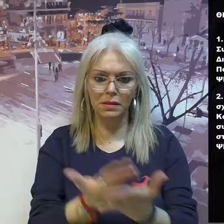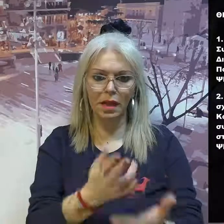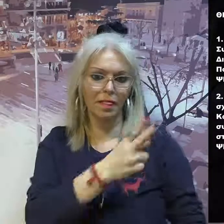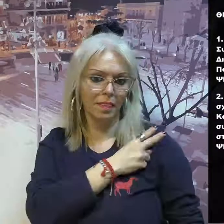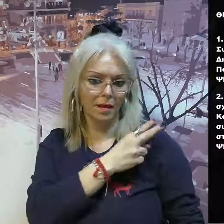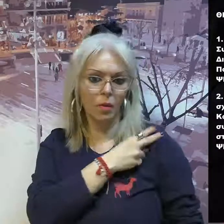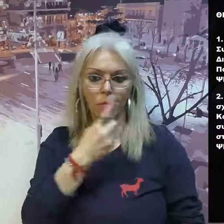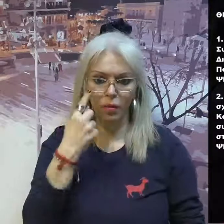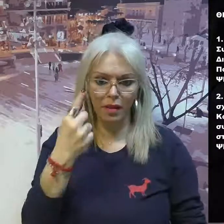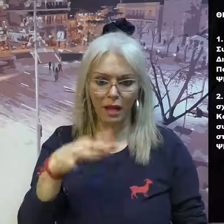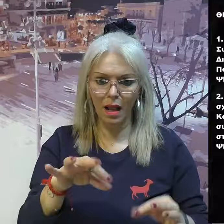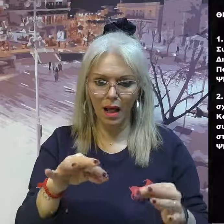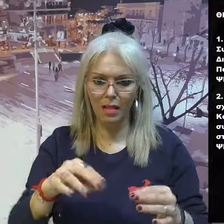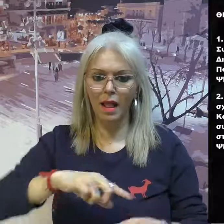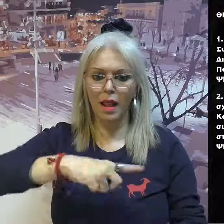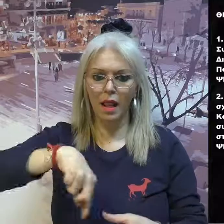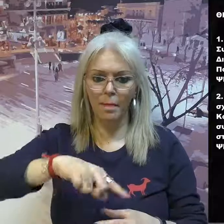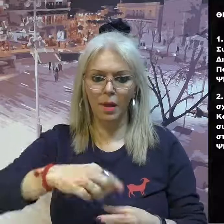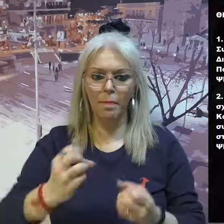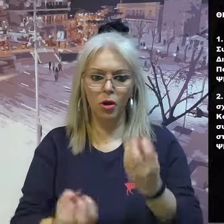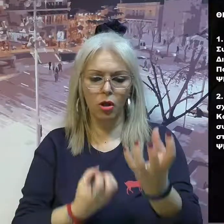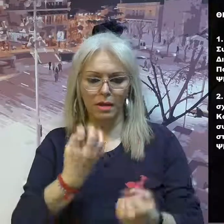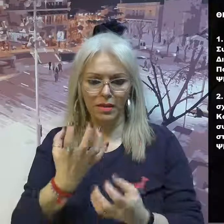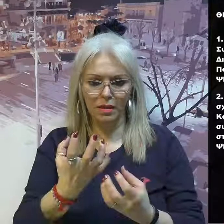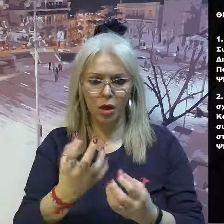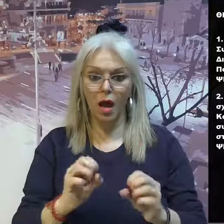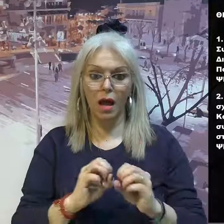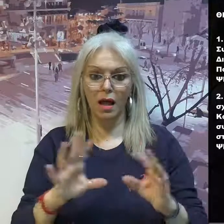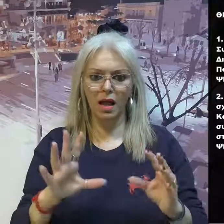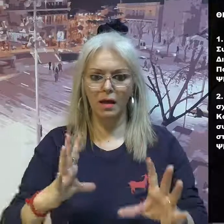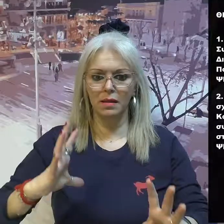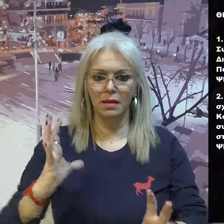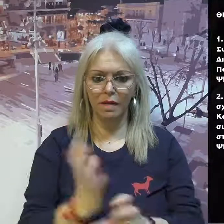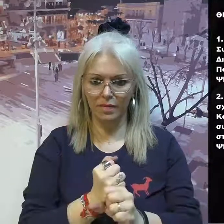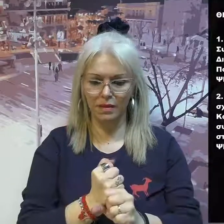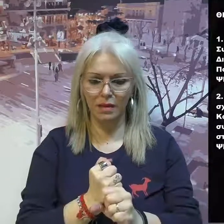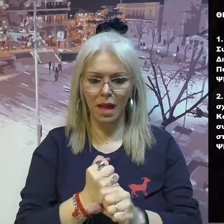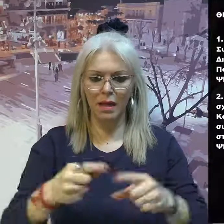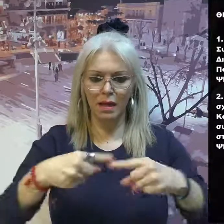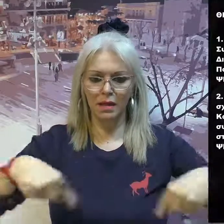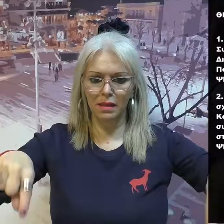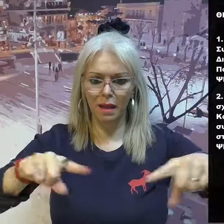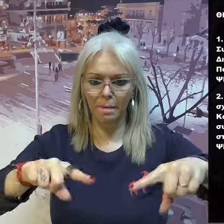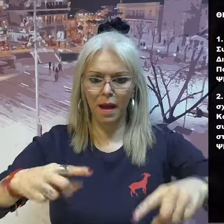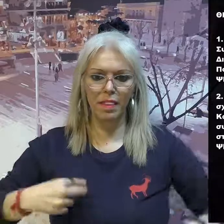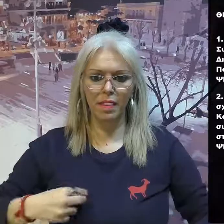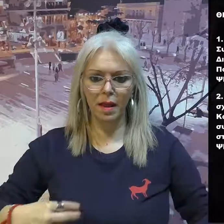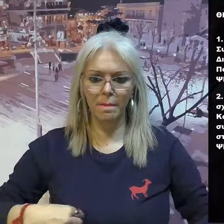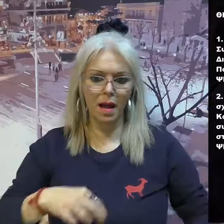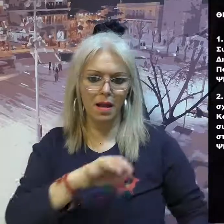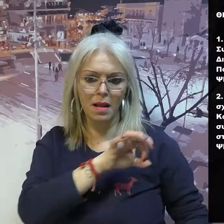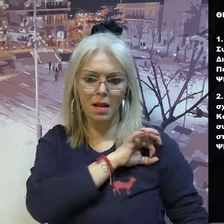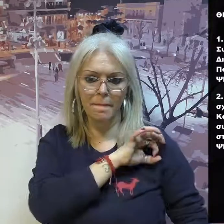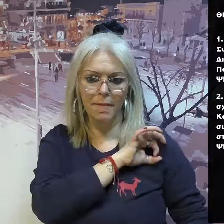Συστήματος Διοίκησης για τη Διαχείριση της Λίμνης Πολυφύτου. Ψηφίστηκε ομόφωνα. 2. Έγκριση κατεδάφησης κτηρίου Δημοτικού